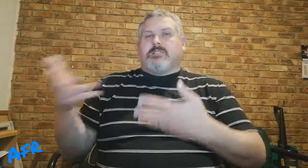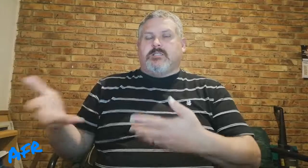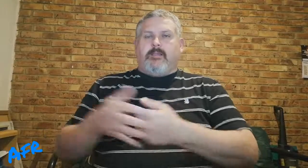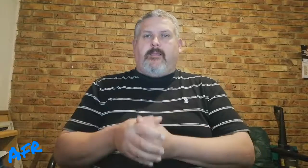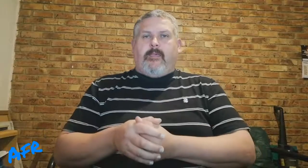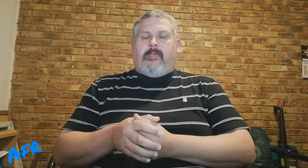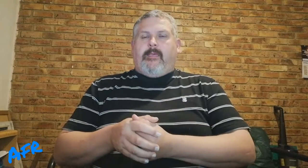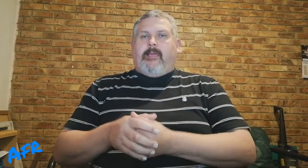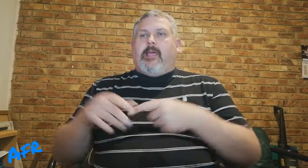pas.